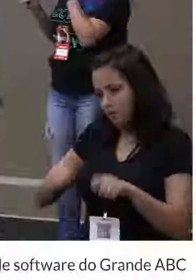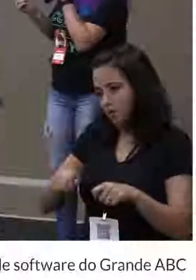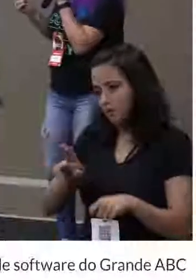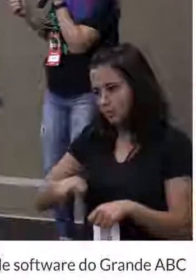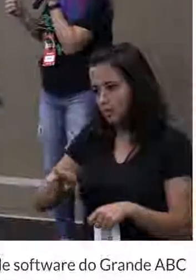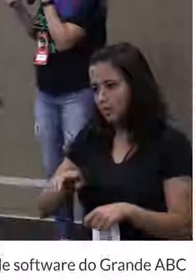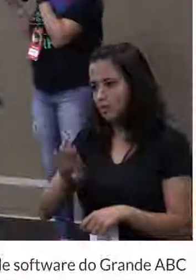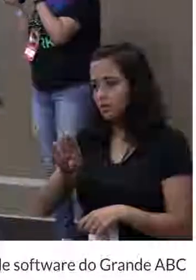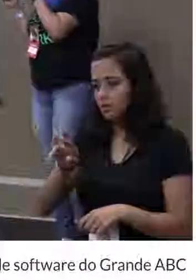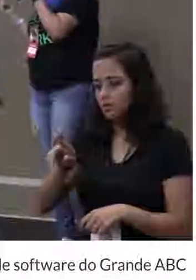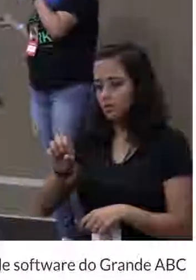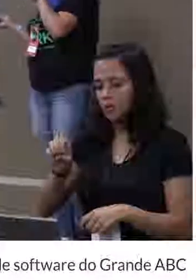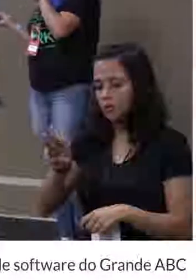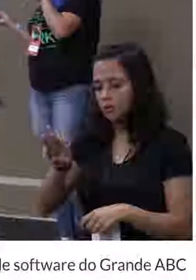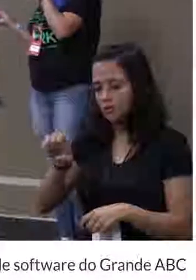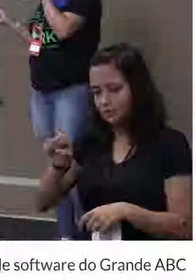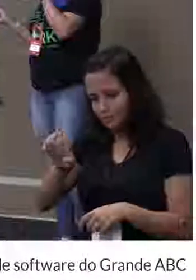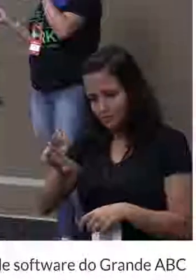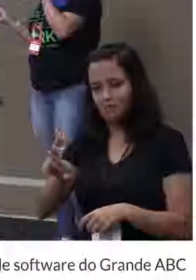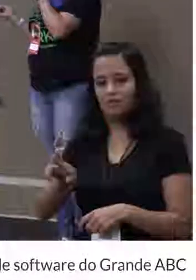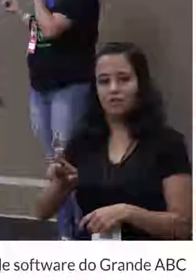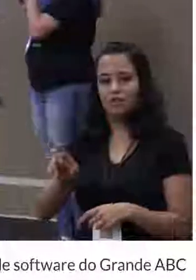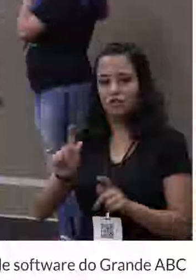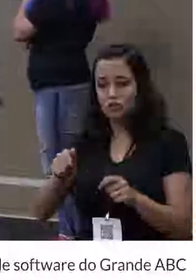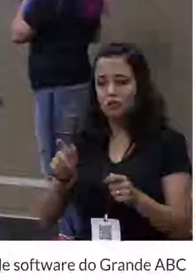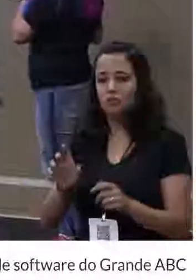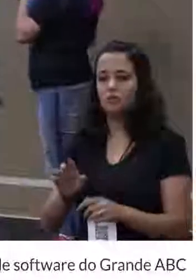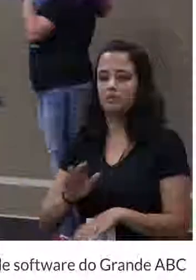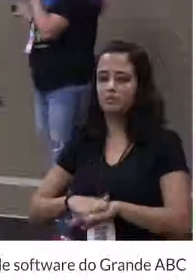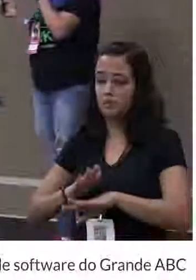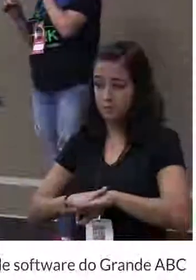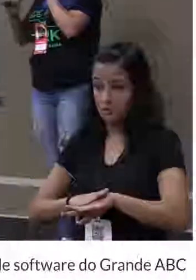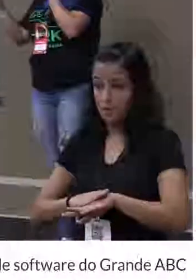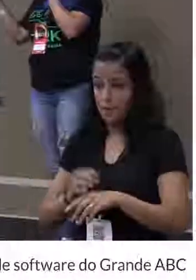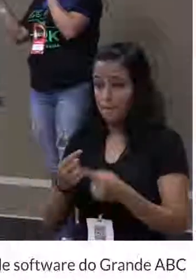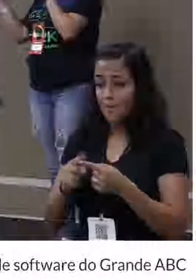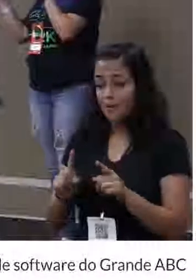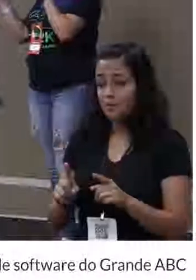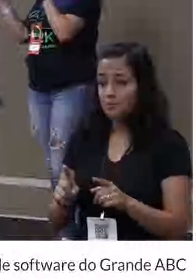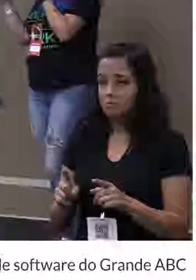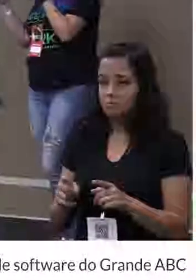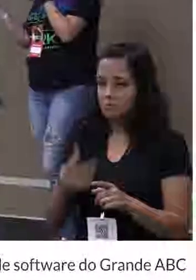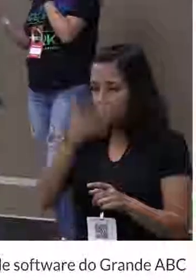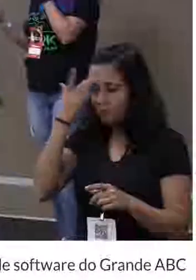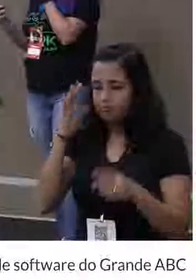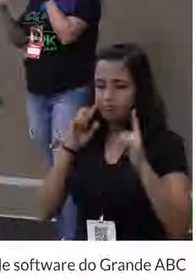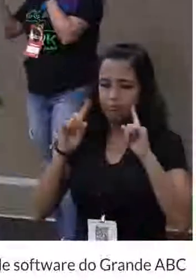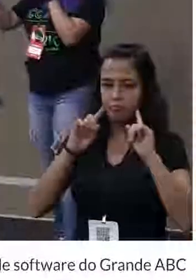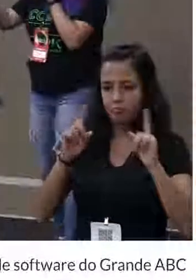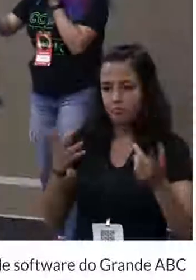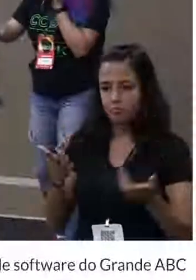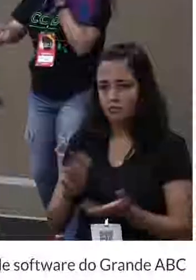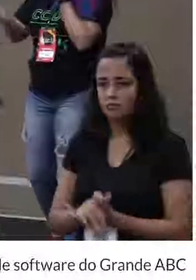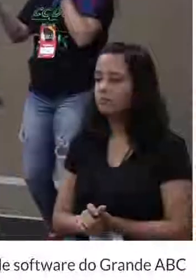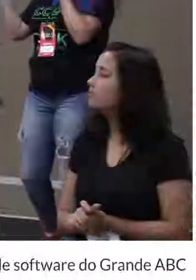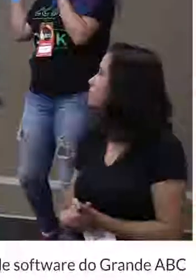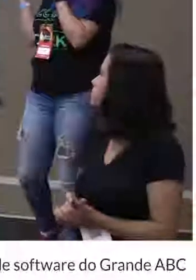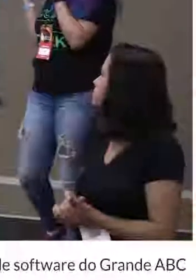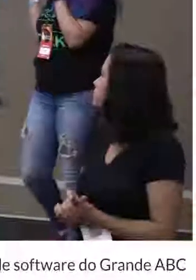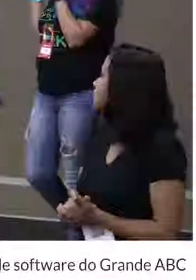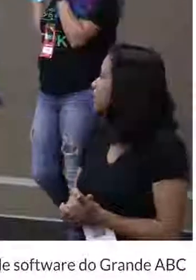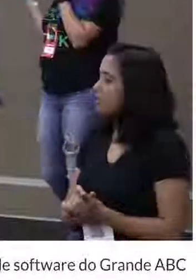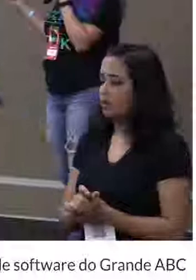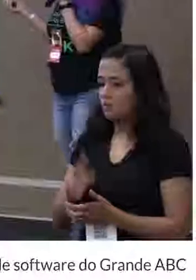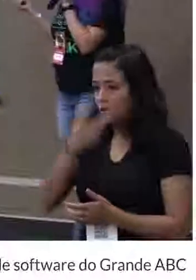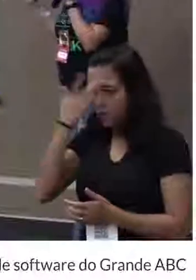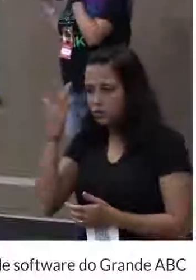Os browsers, eles já implementaram. Então, não significa nada, assim. Claro, né? Para